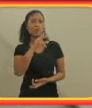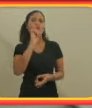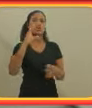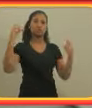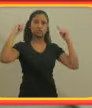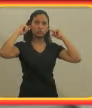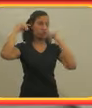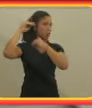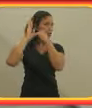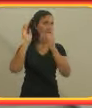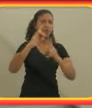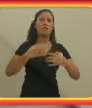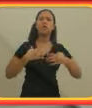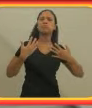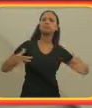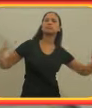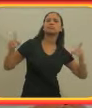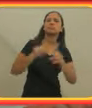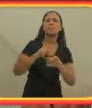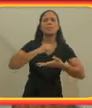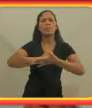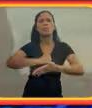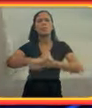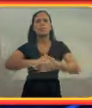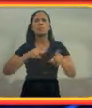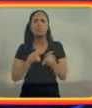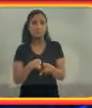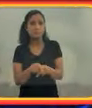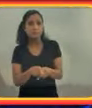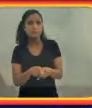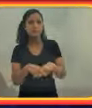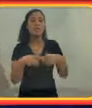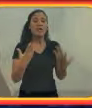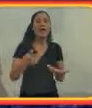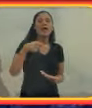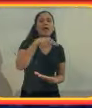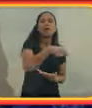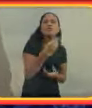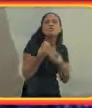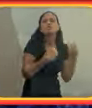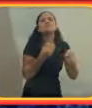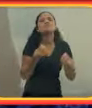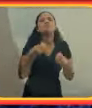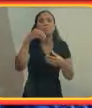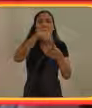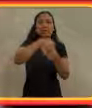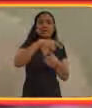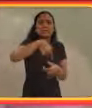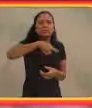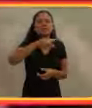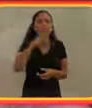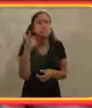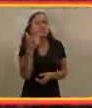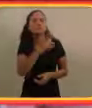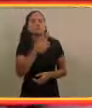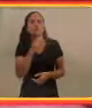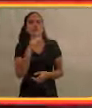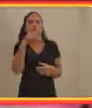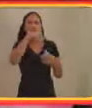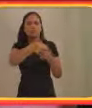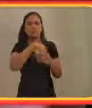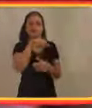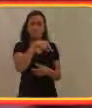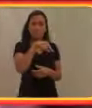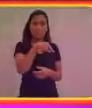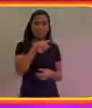mais. A partir daí a gente foi convidado a tocar em algumas festas Sense e a gente já virou figurinha carimbada, porque a gente já pensa o nosso set